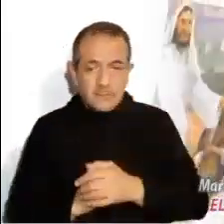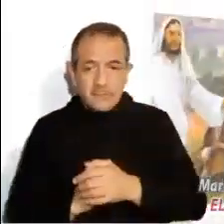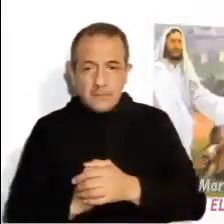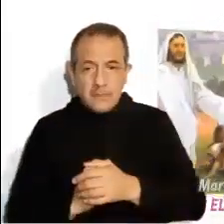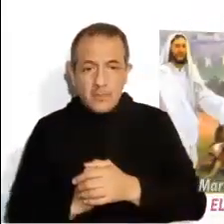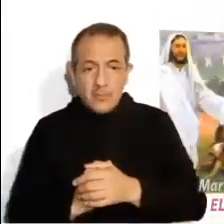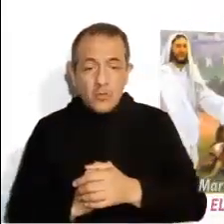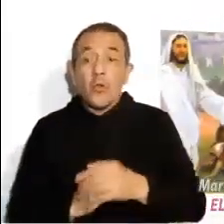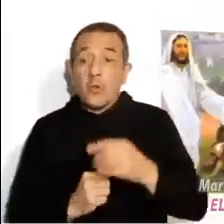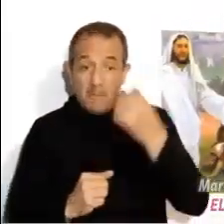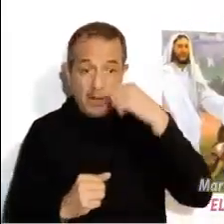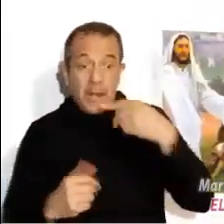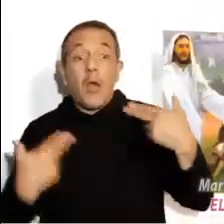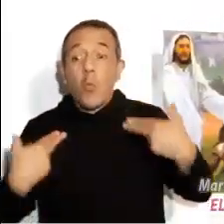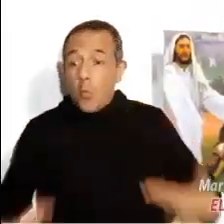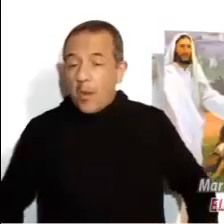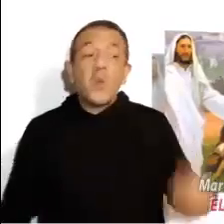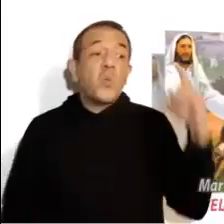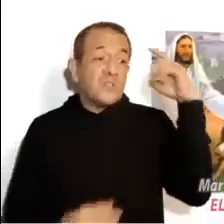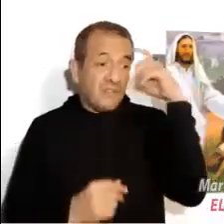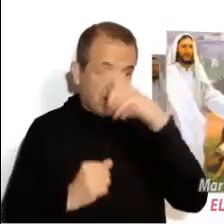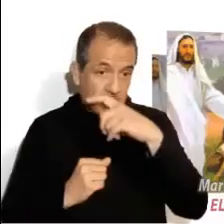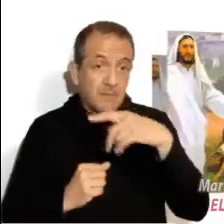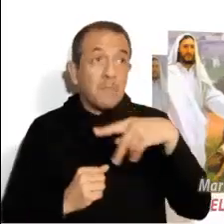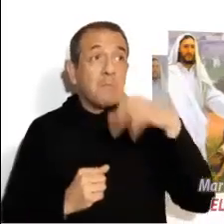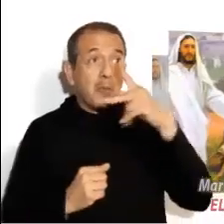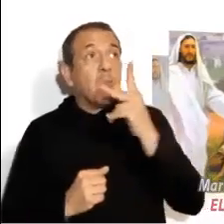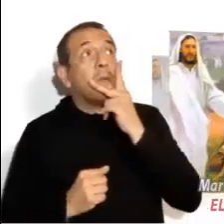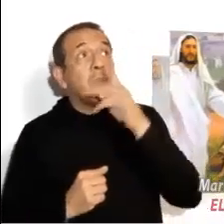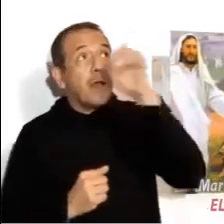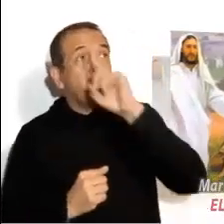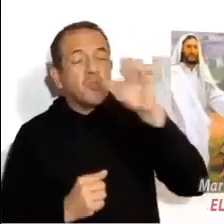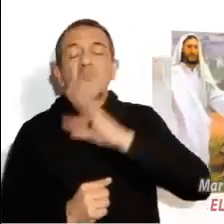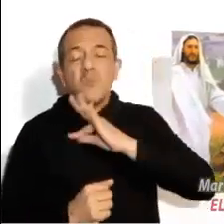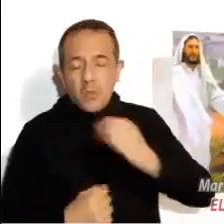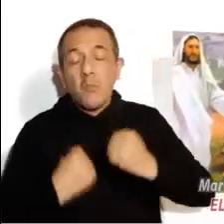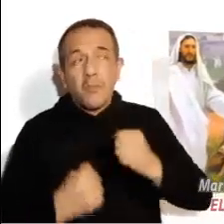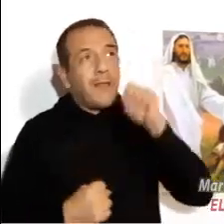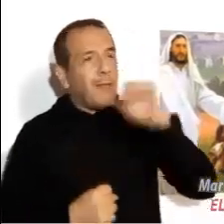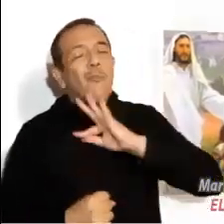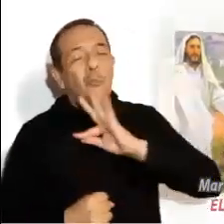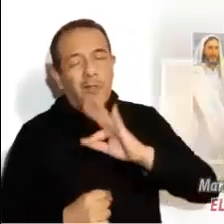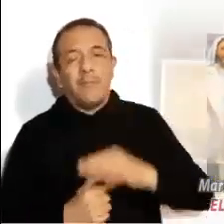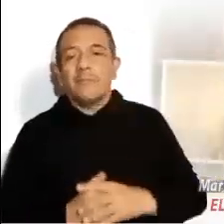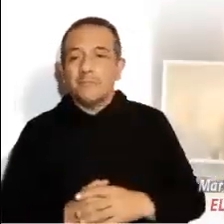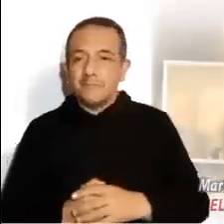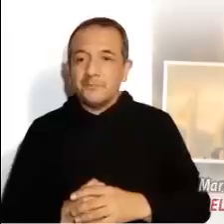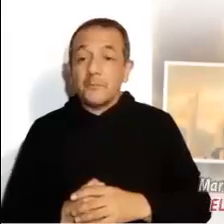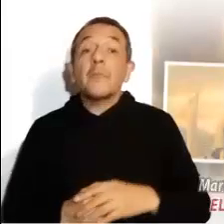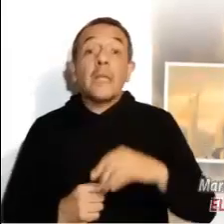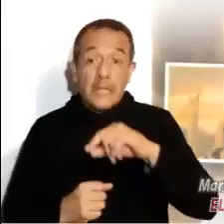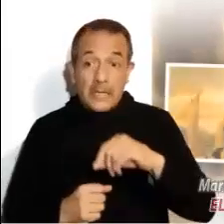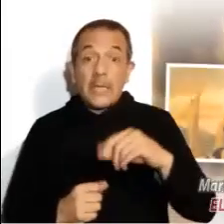les respondió, Para los hombres eso es imposible, mas para Dios todo es posible.